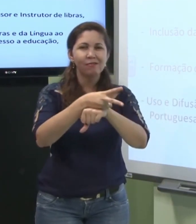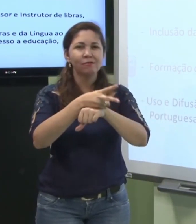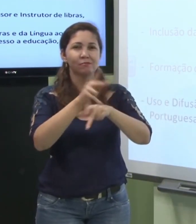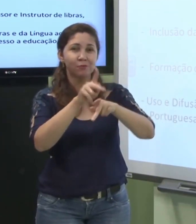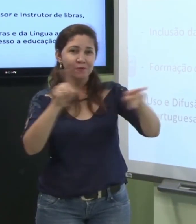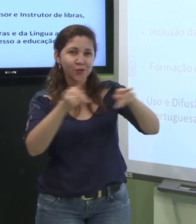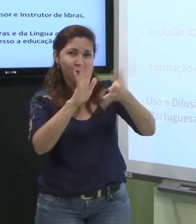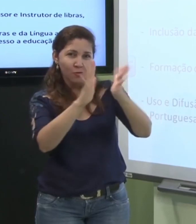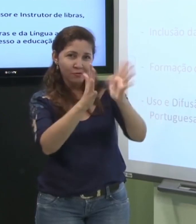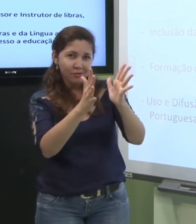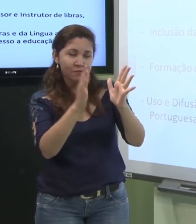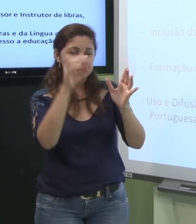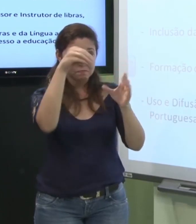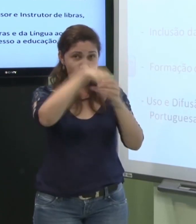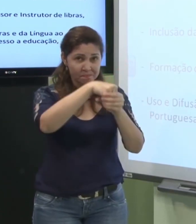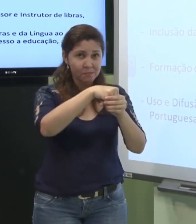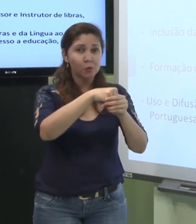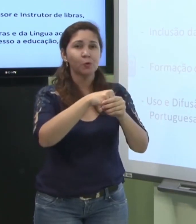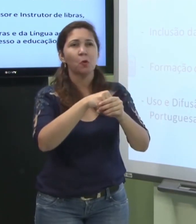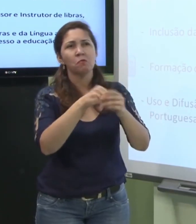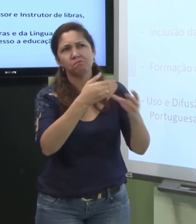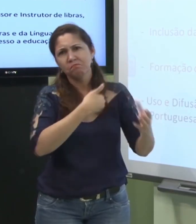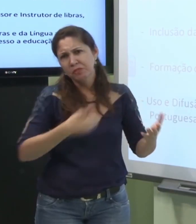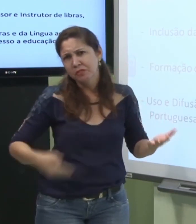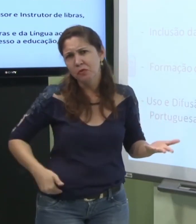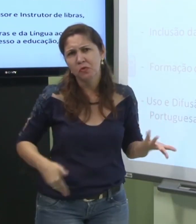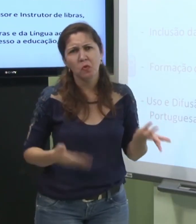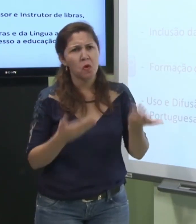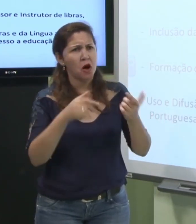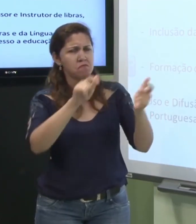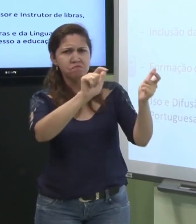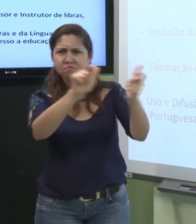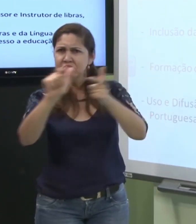trabalhar no estado ou em outro local